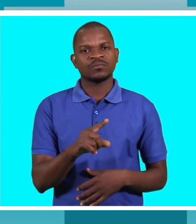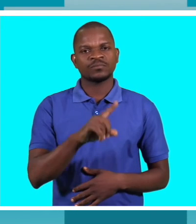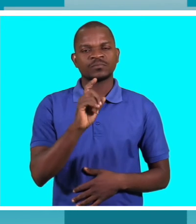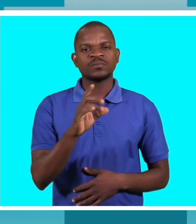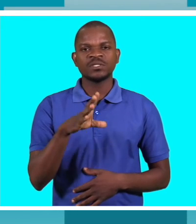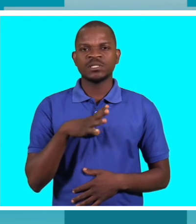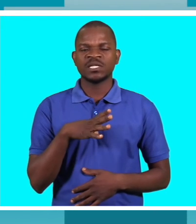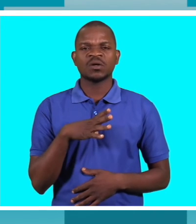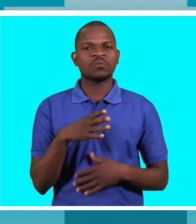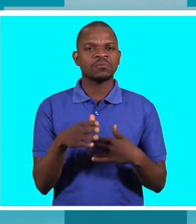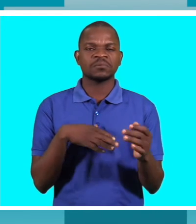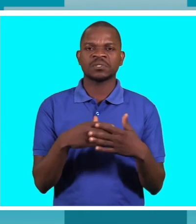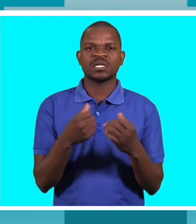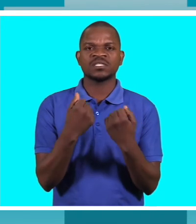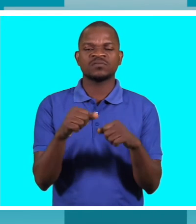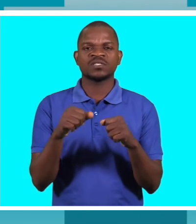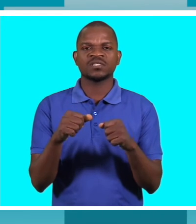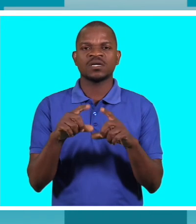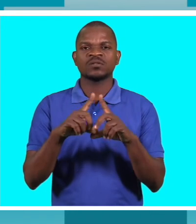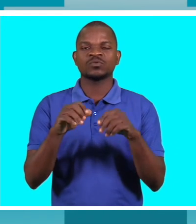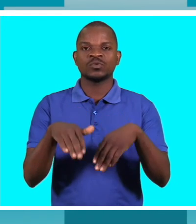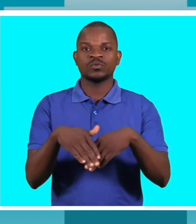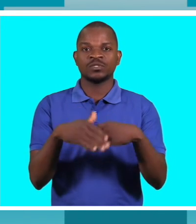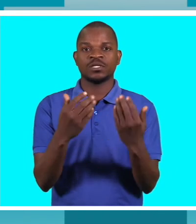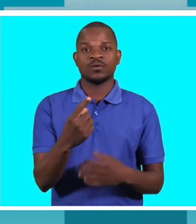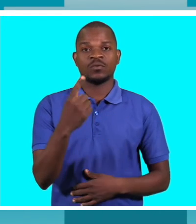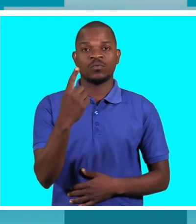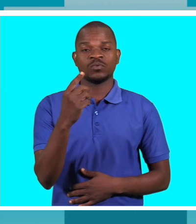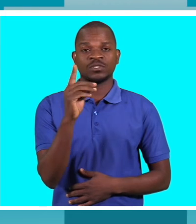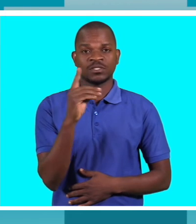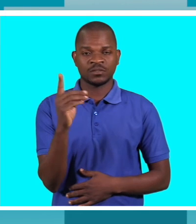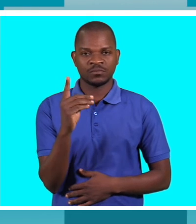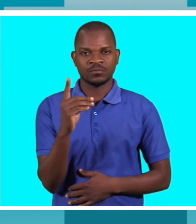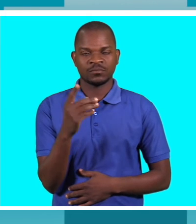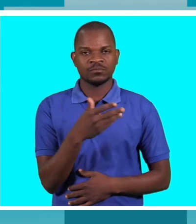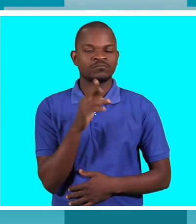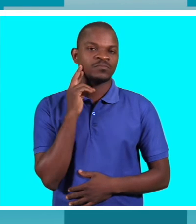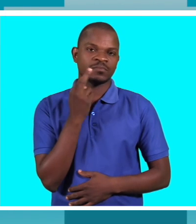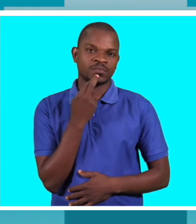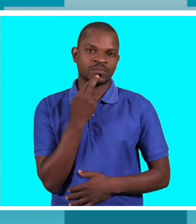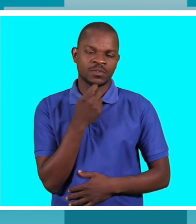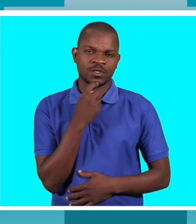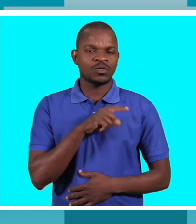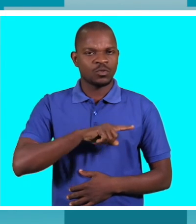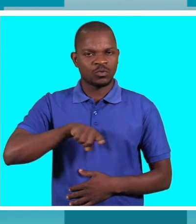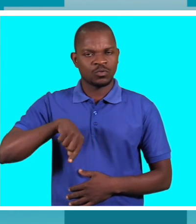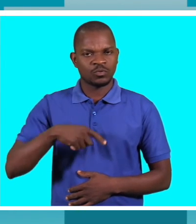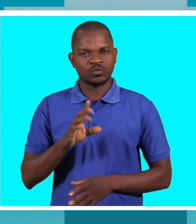específica para o dia 1 de dezembro o dia internacional de combate ao cida vamos nos juntar às ações que o